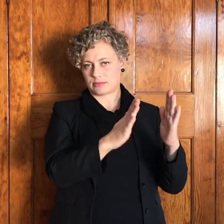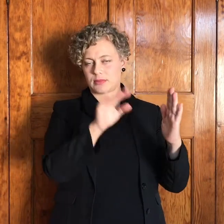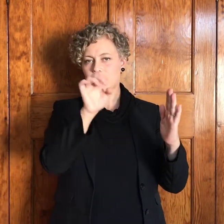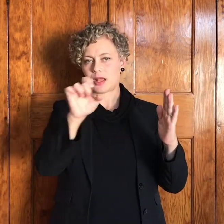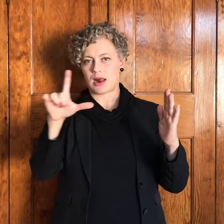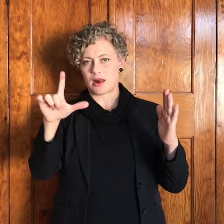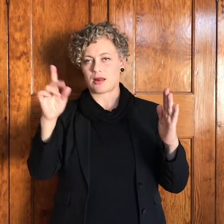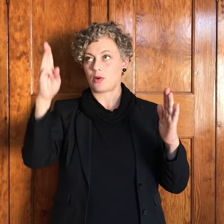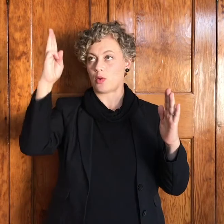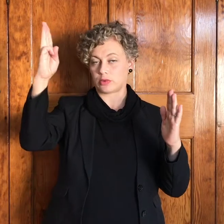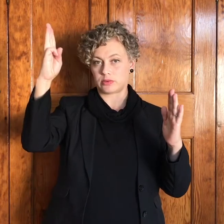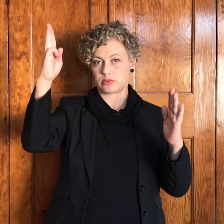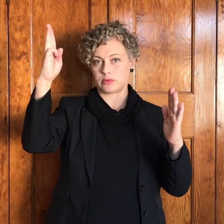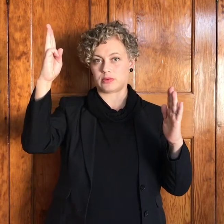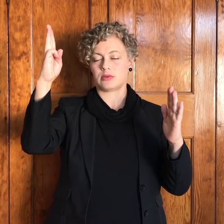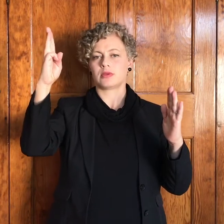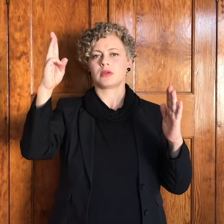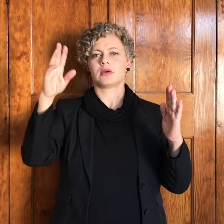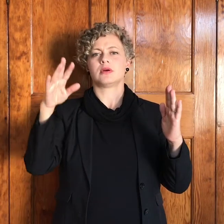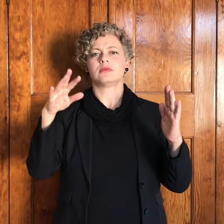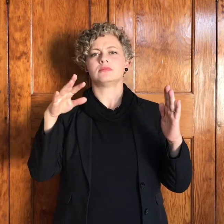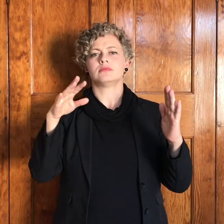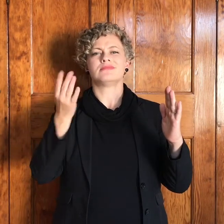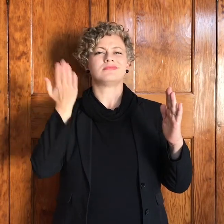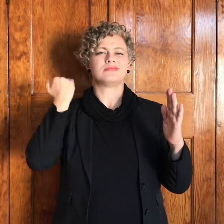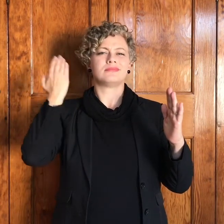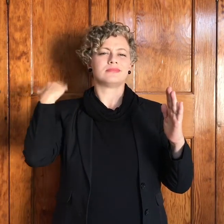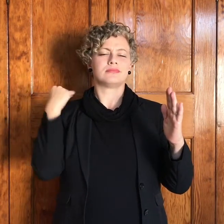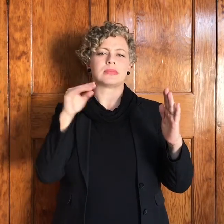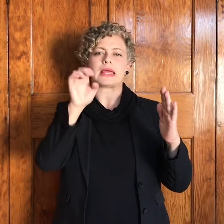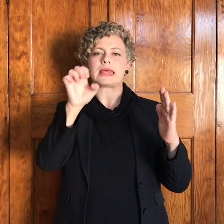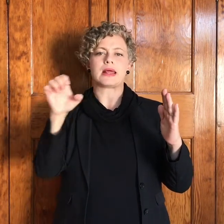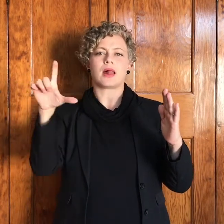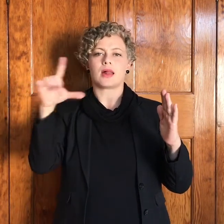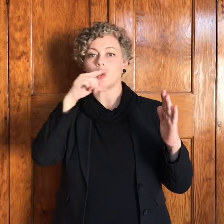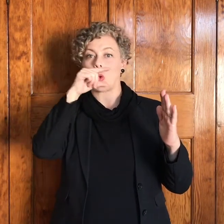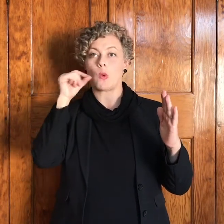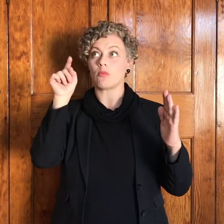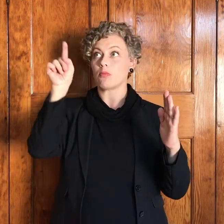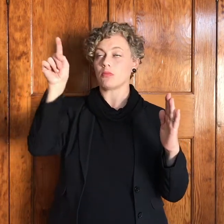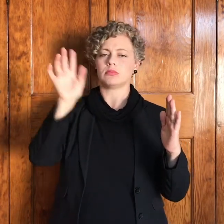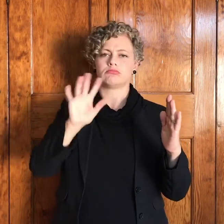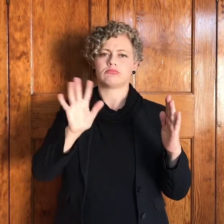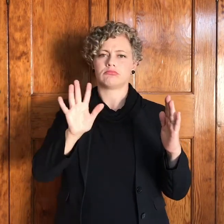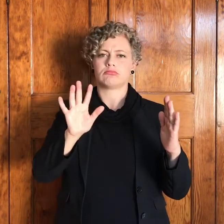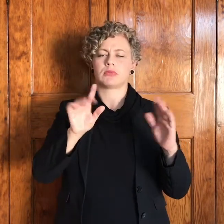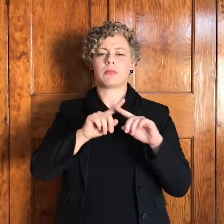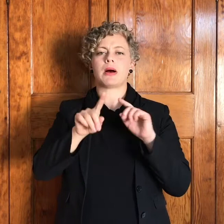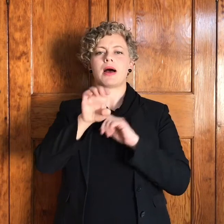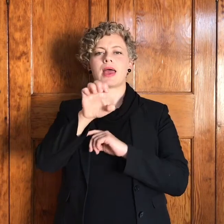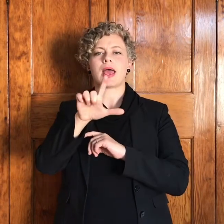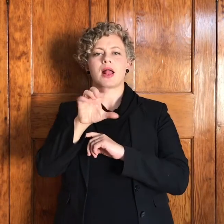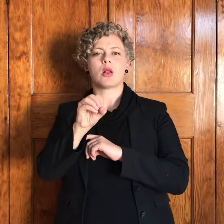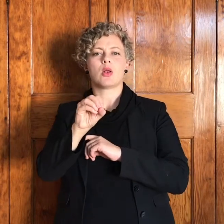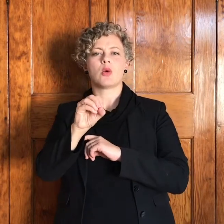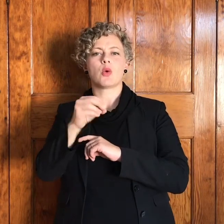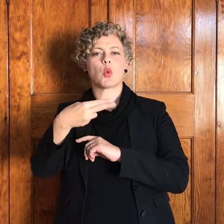god het ek gesê hy het gewoon ek nie gepraat van eel hy het god nooit eel genoem nie maar Elohim wat eindelik een